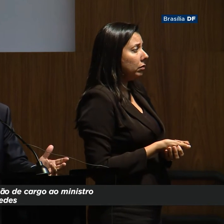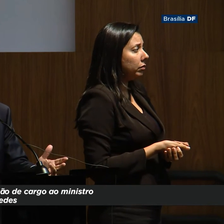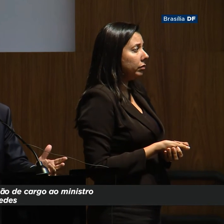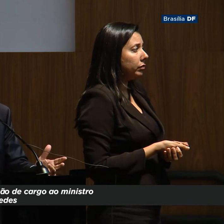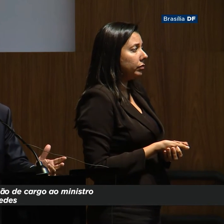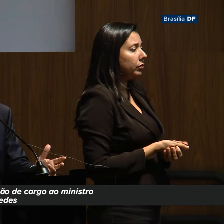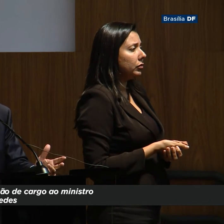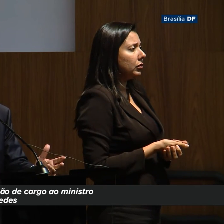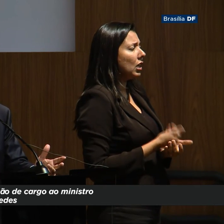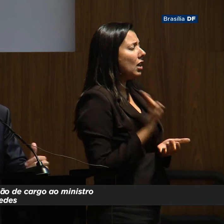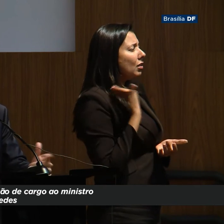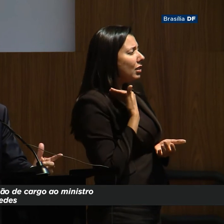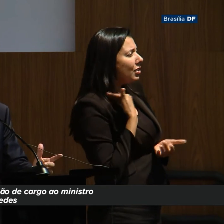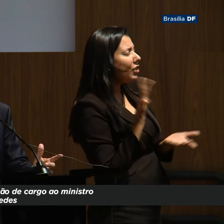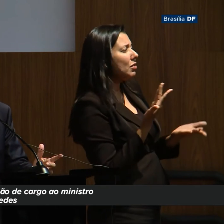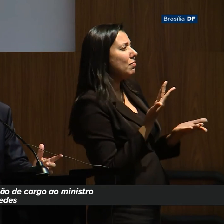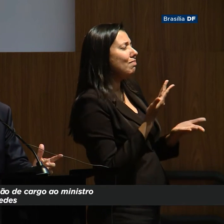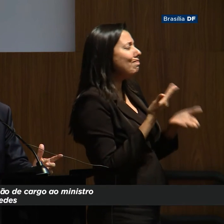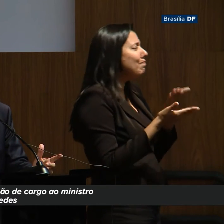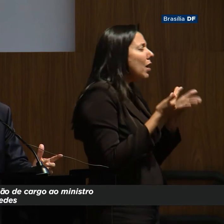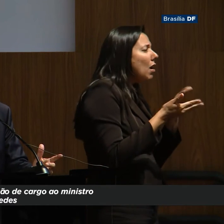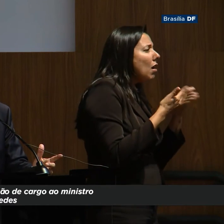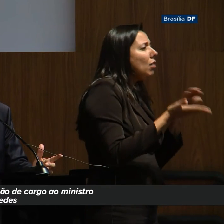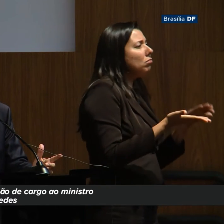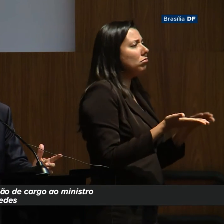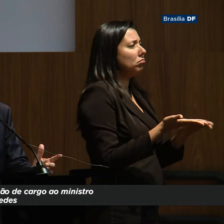Cedemos? Nos perdemos?